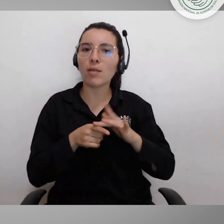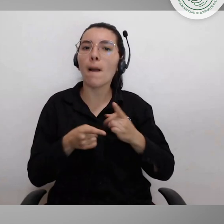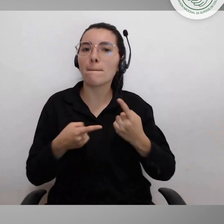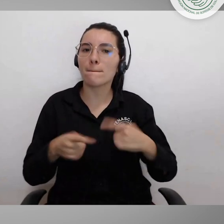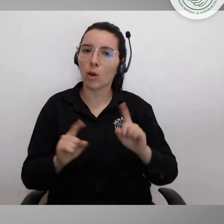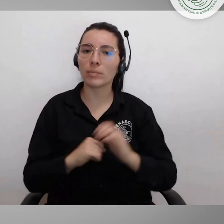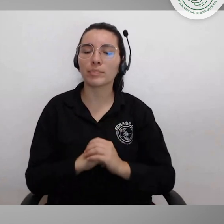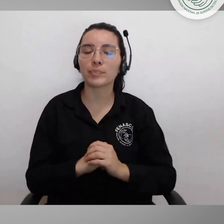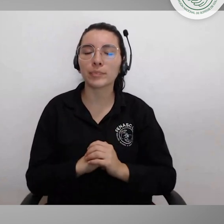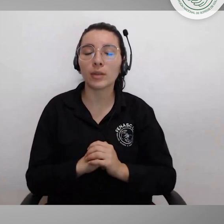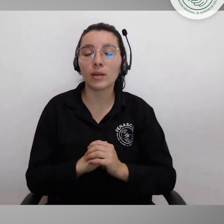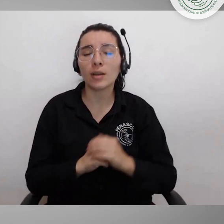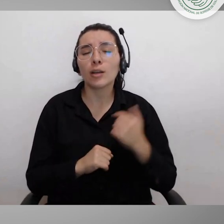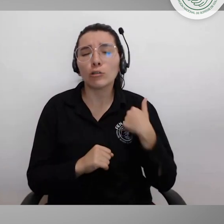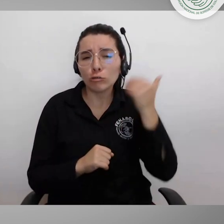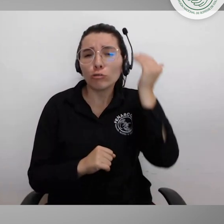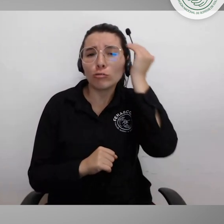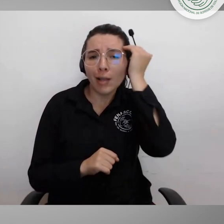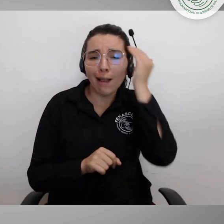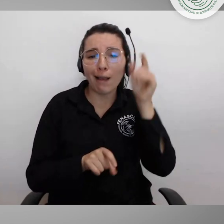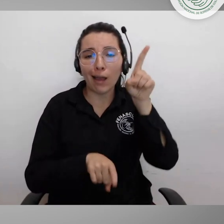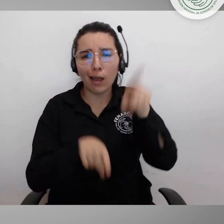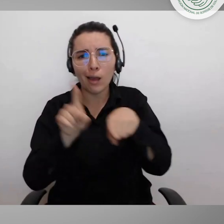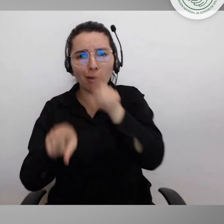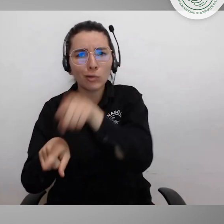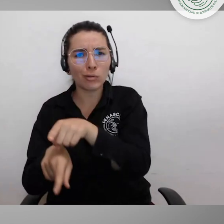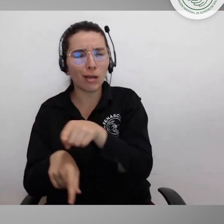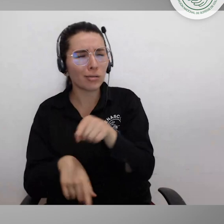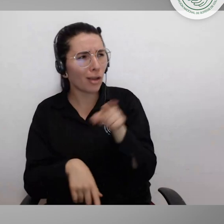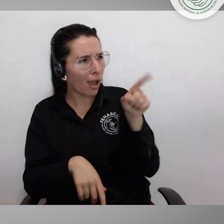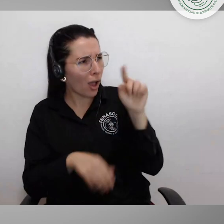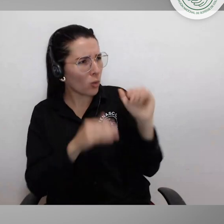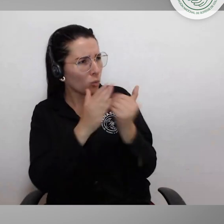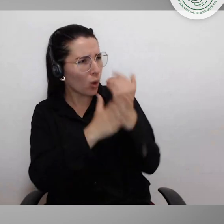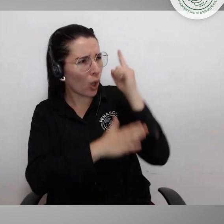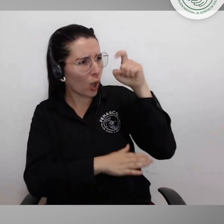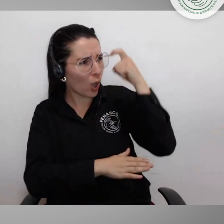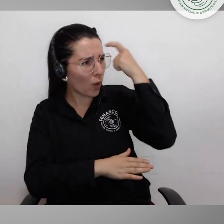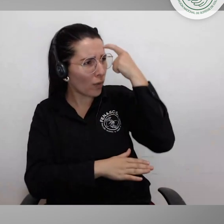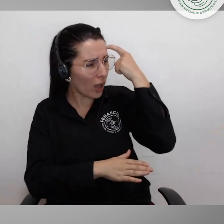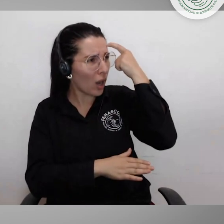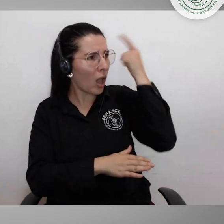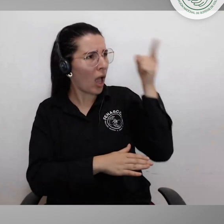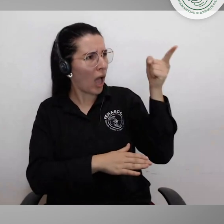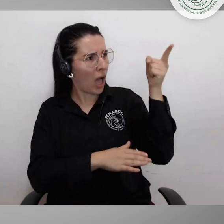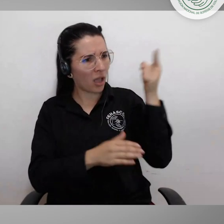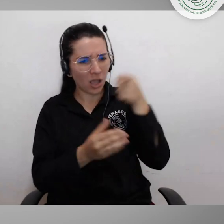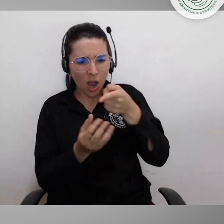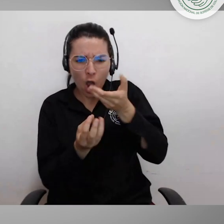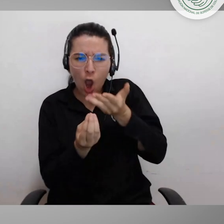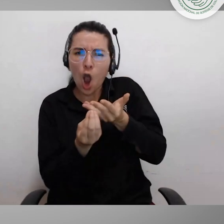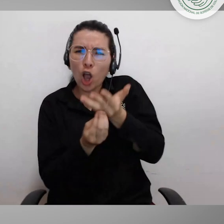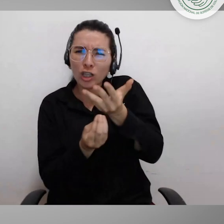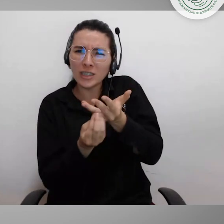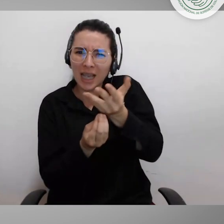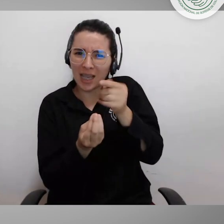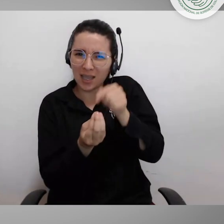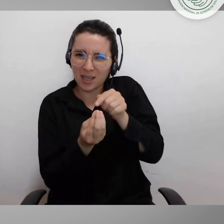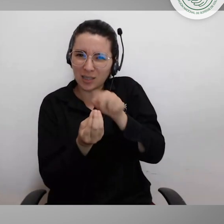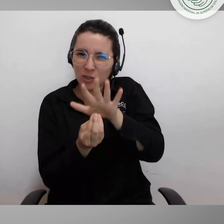discapacidad. Sé que hay inconformidades por haber dicho que se